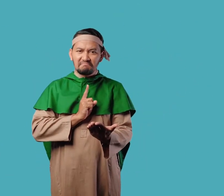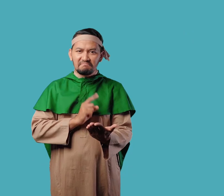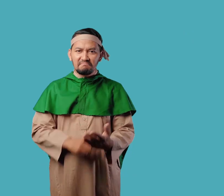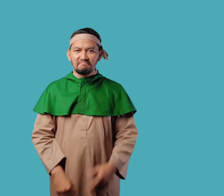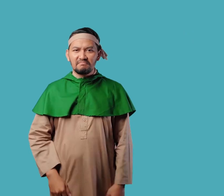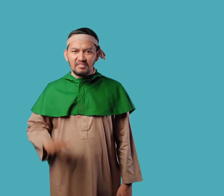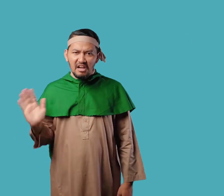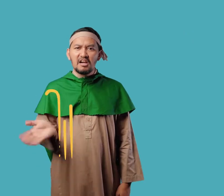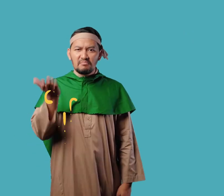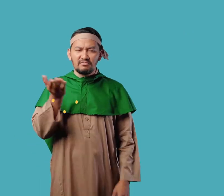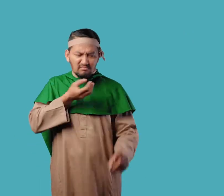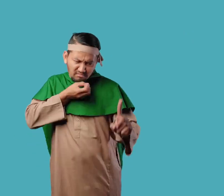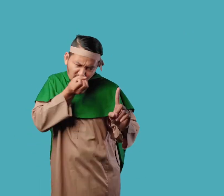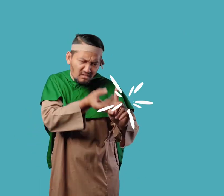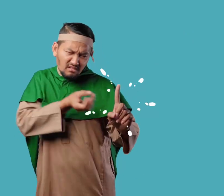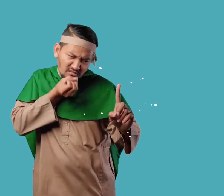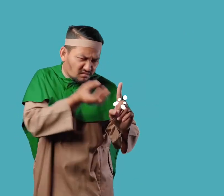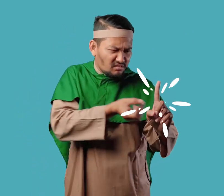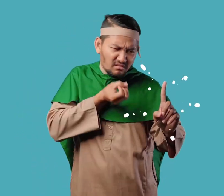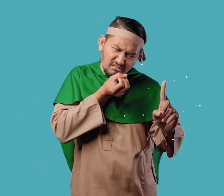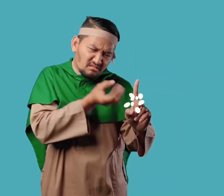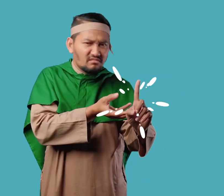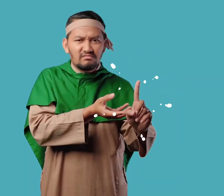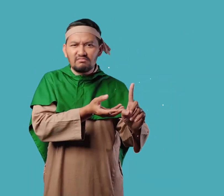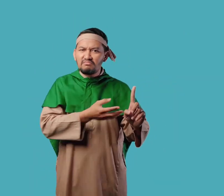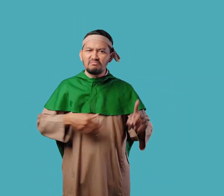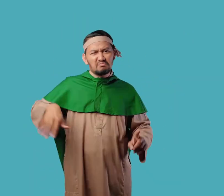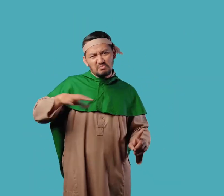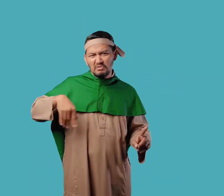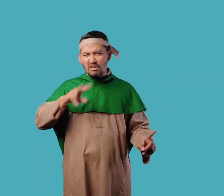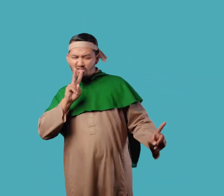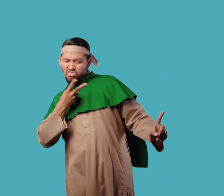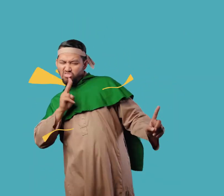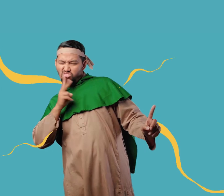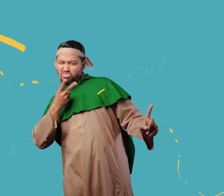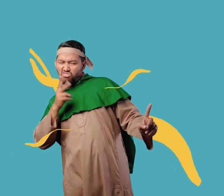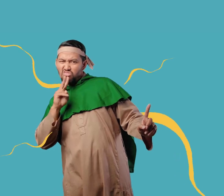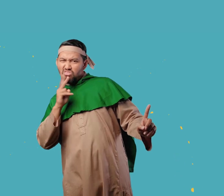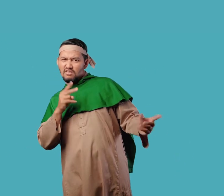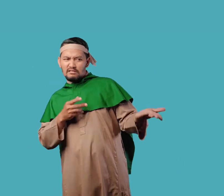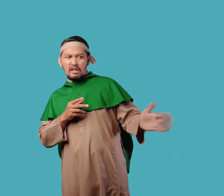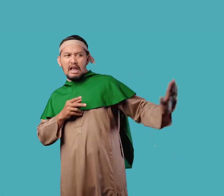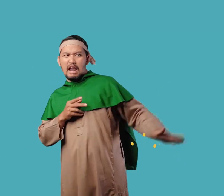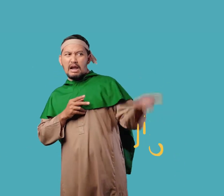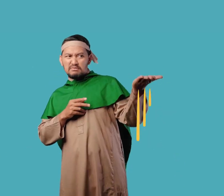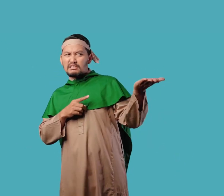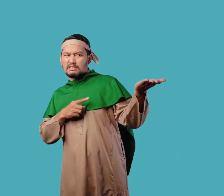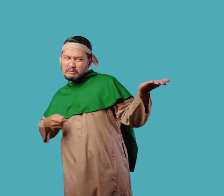Nabi-Nabi terus berdakwah Tetapi mereka mengingkarinya Dan mereka justru